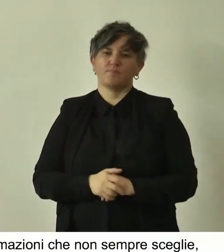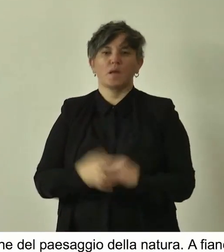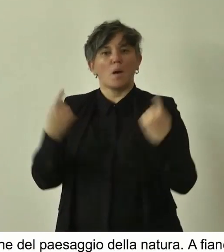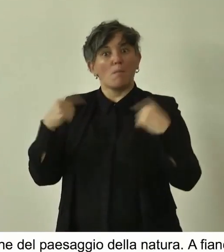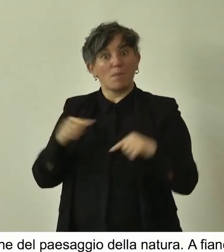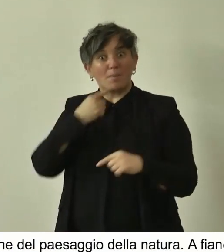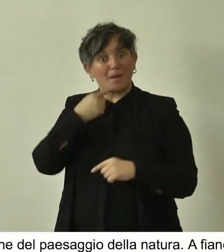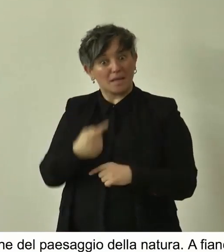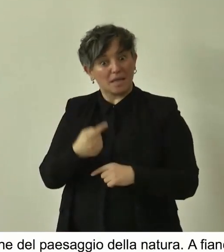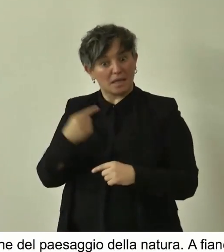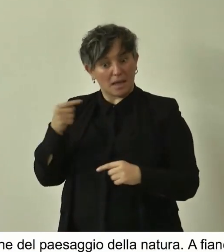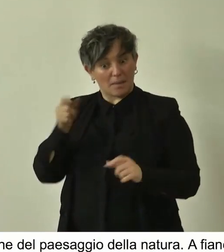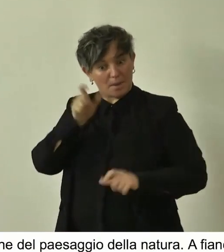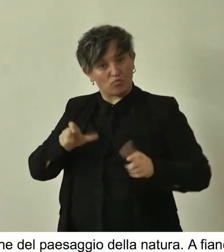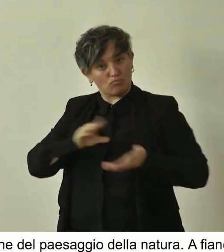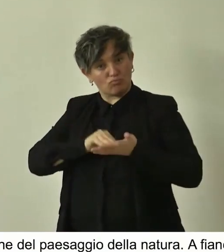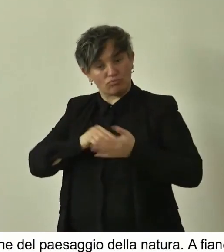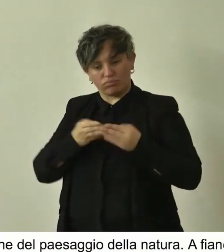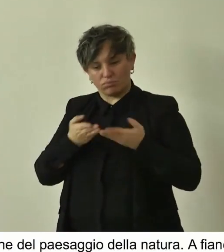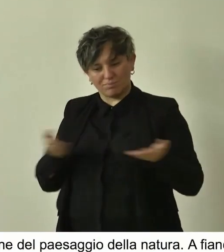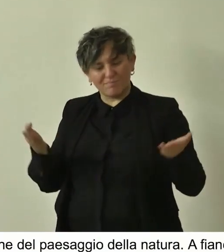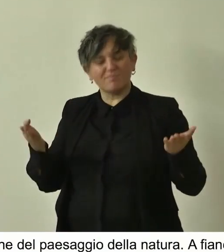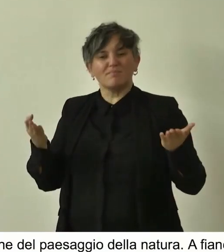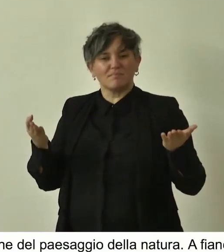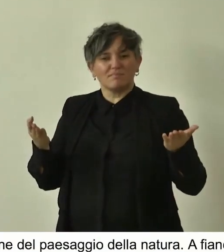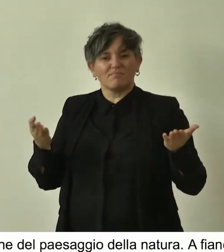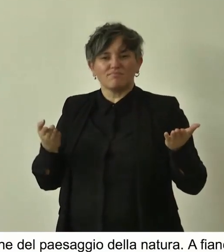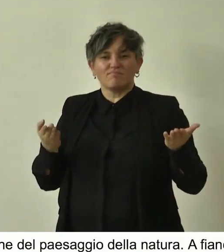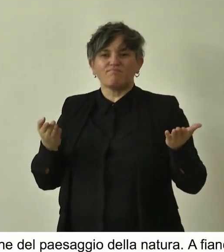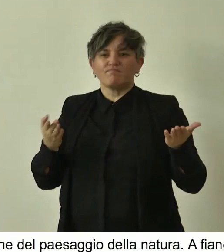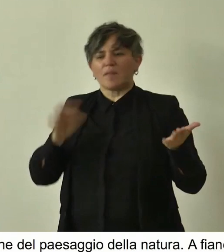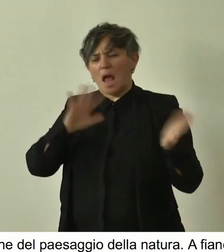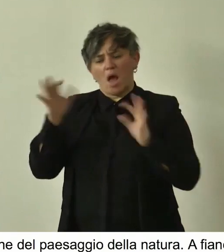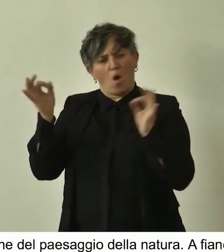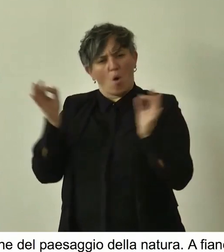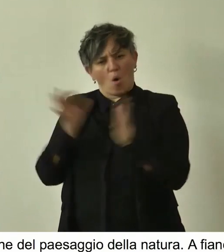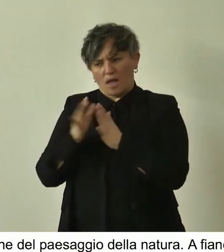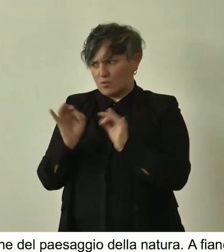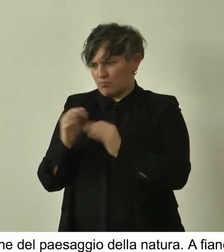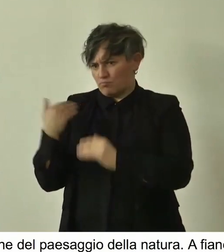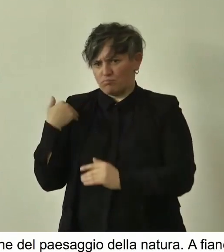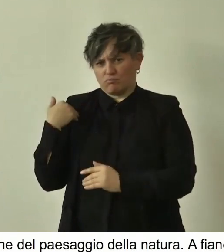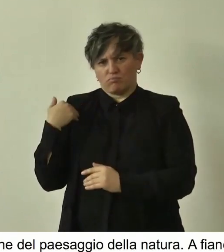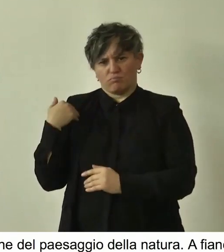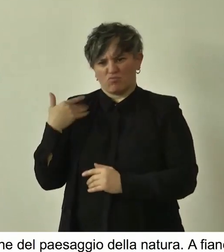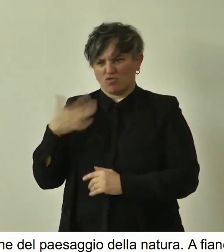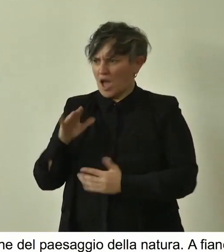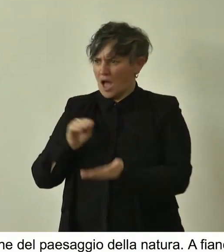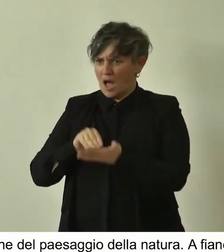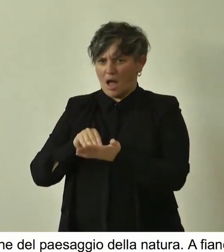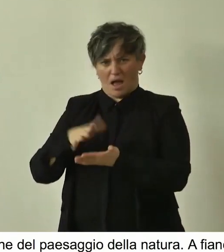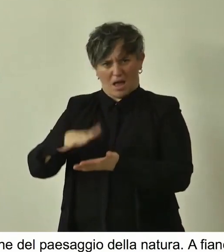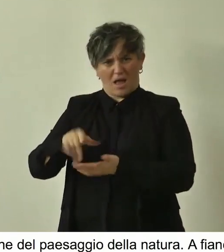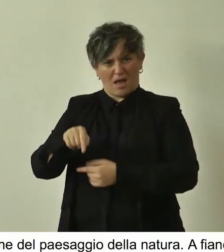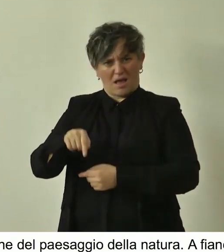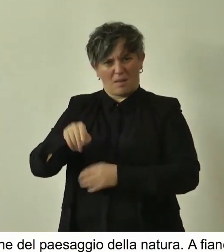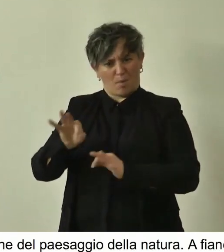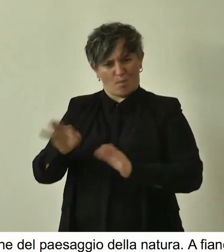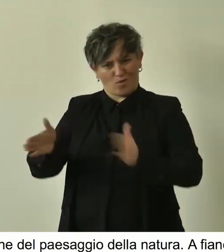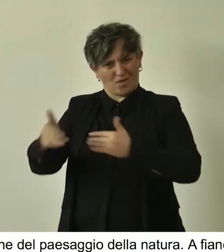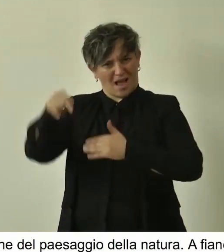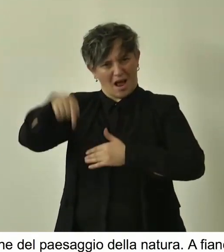ancora una volta, come già in altre occasioni recenti in questa sala, il servizio